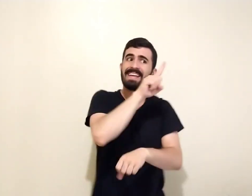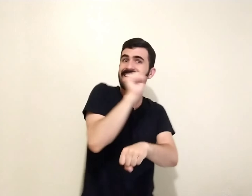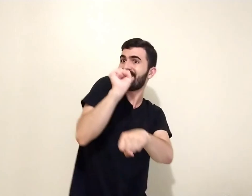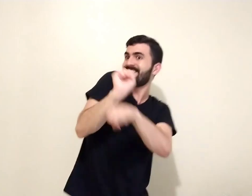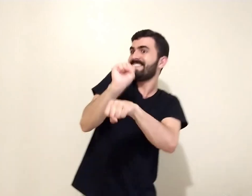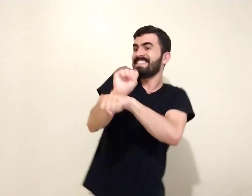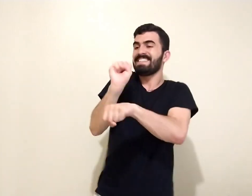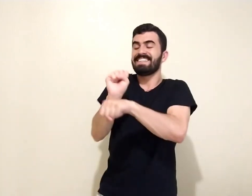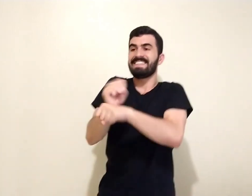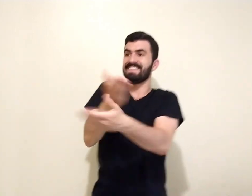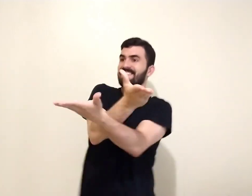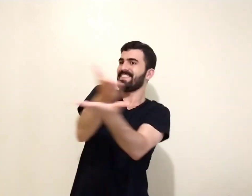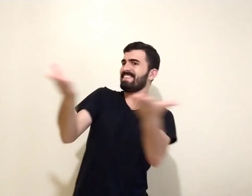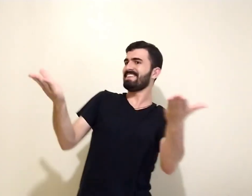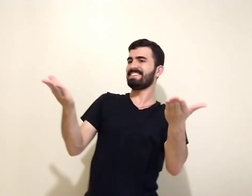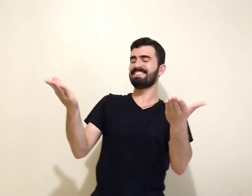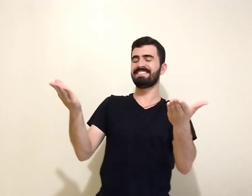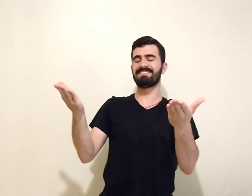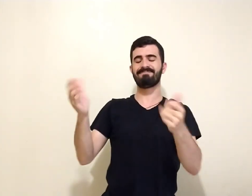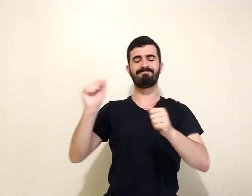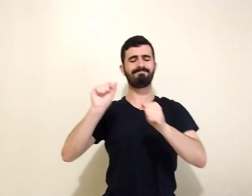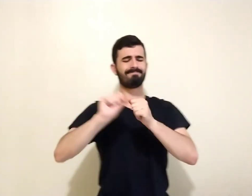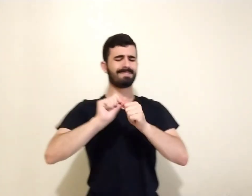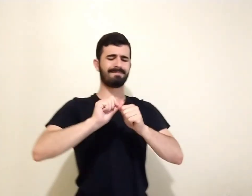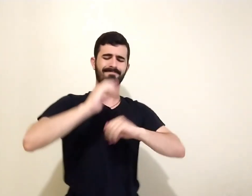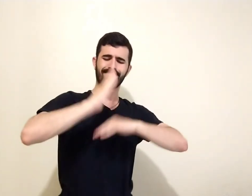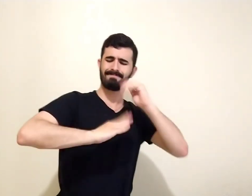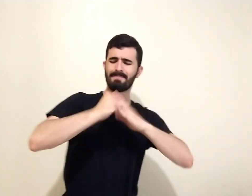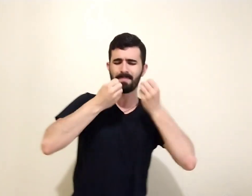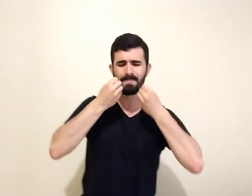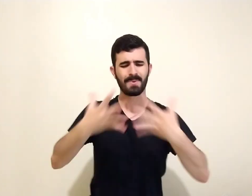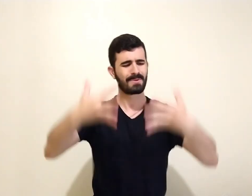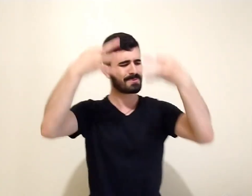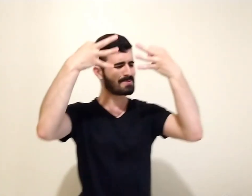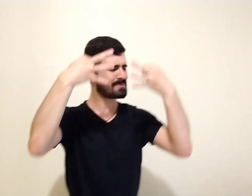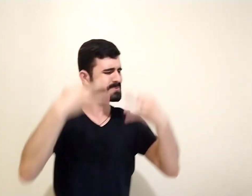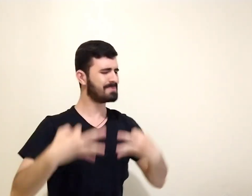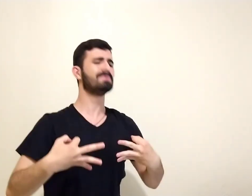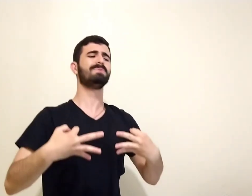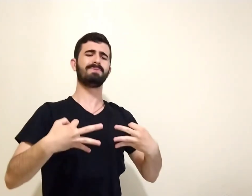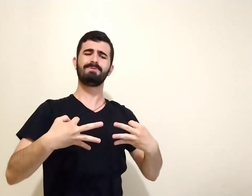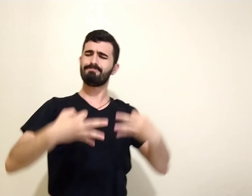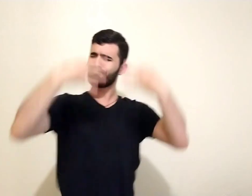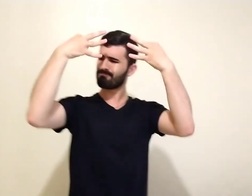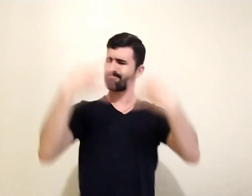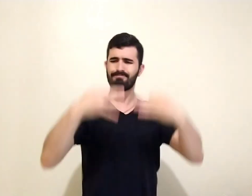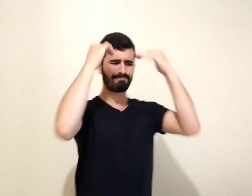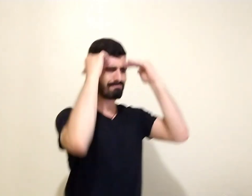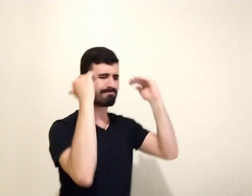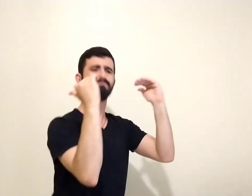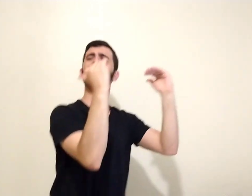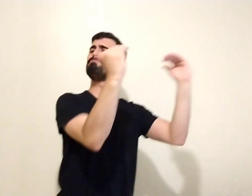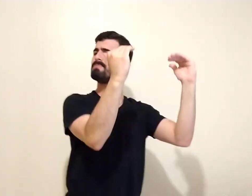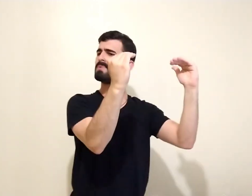Eu esperava deles frutos de justiça E eis a injustiça